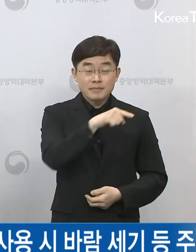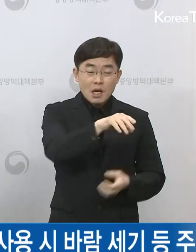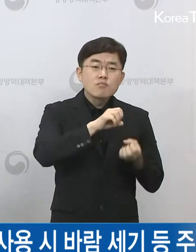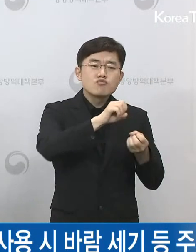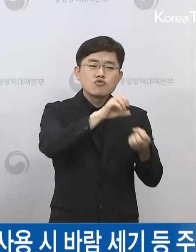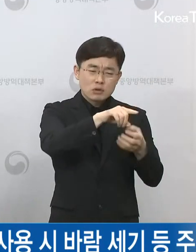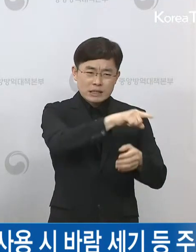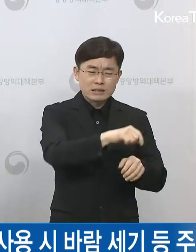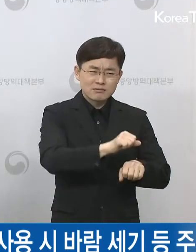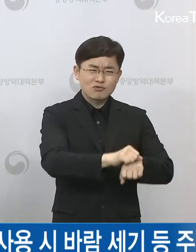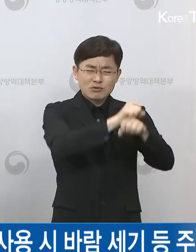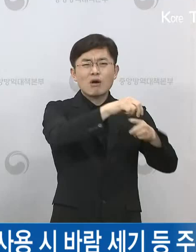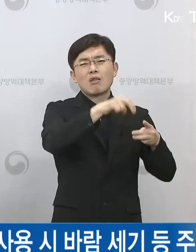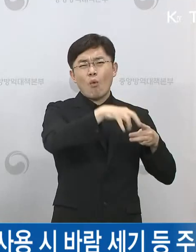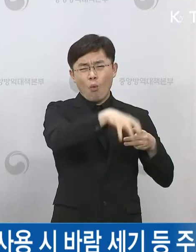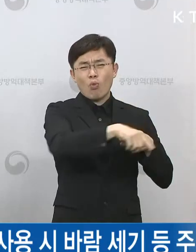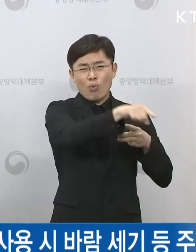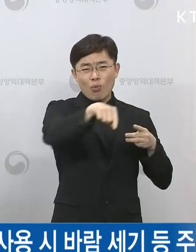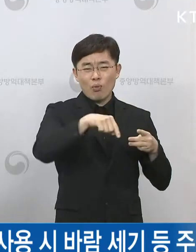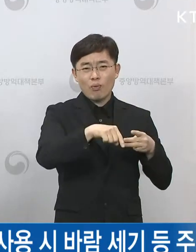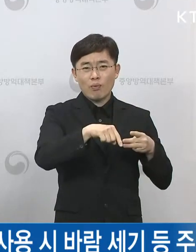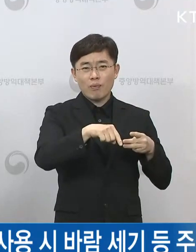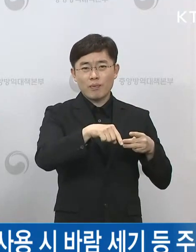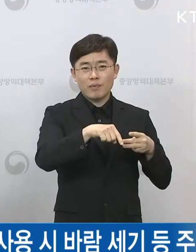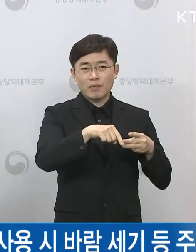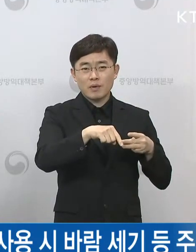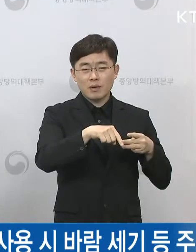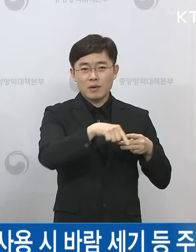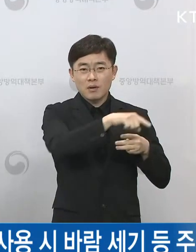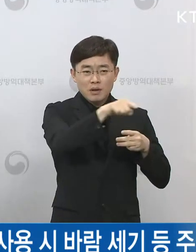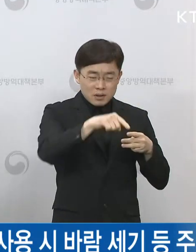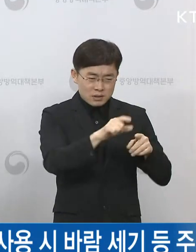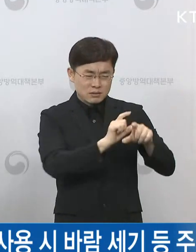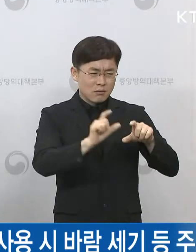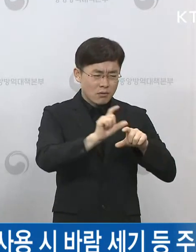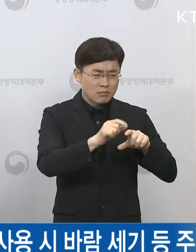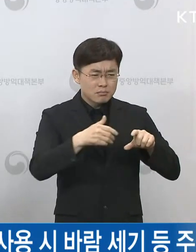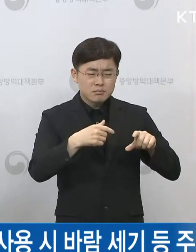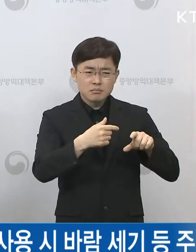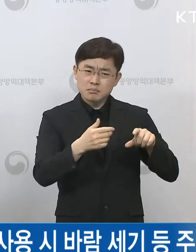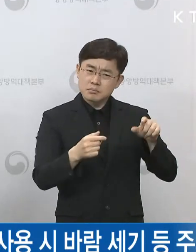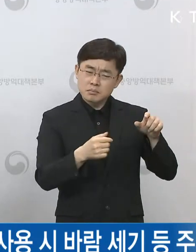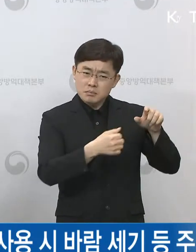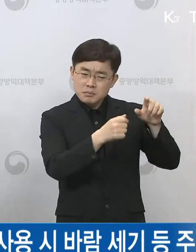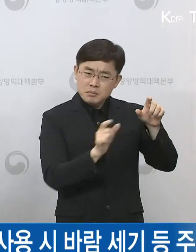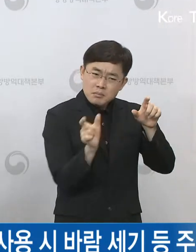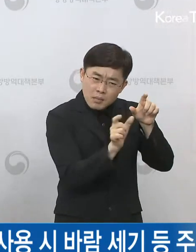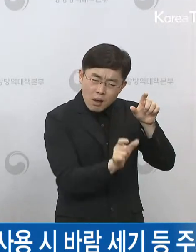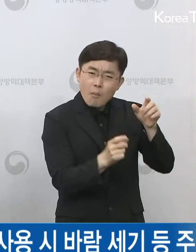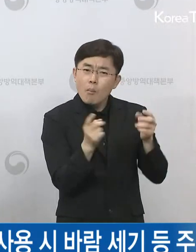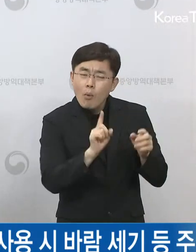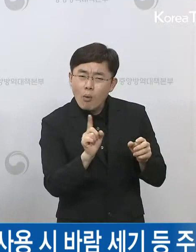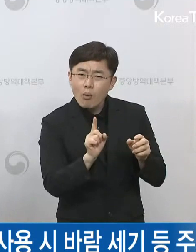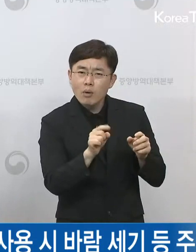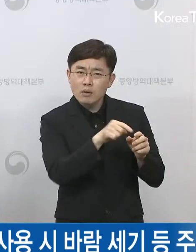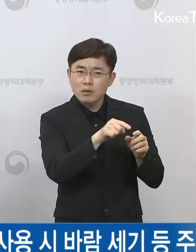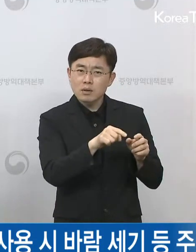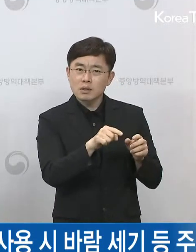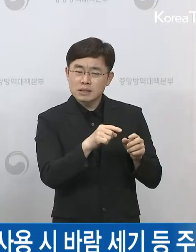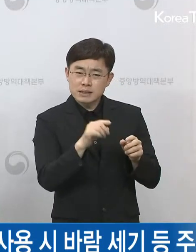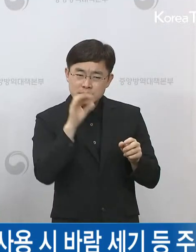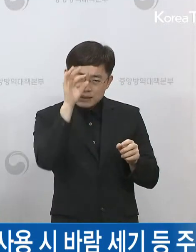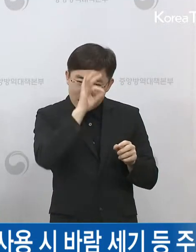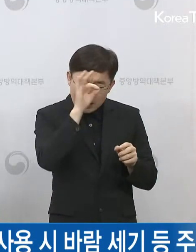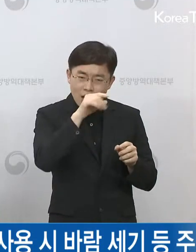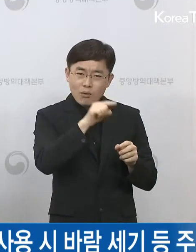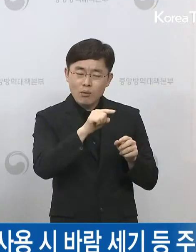특성들을 좀 분석해서 기본 수칙에서 좀 더 보완해야 될 점들이 무엇인지 콜센터처럼 그런 부분들에 대해서 좀 더